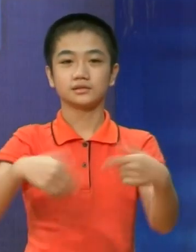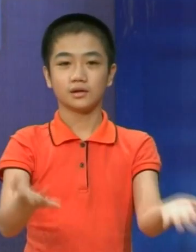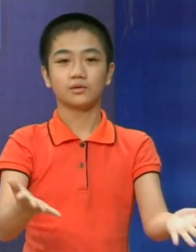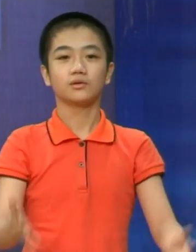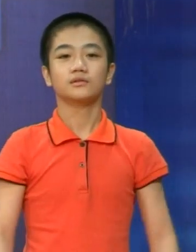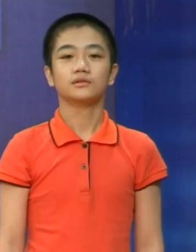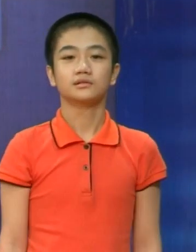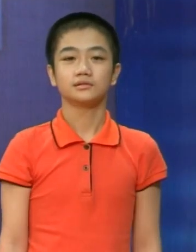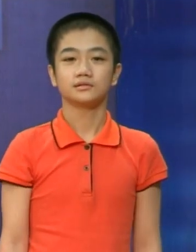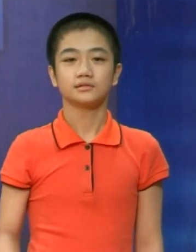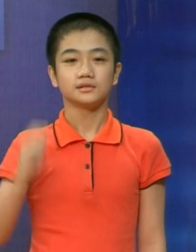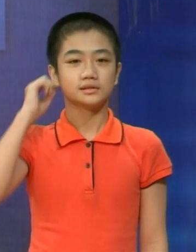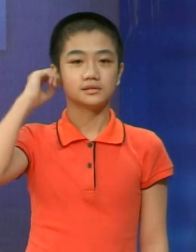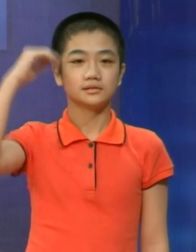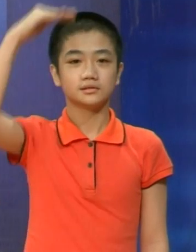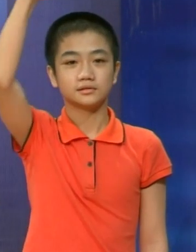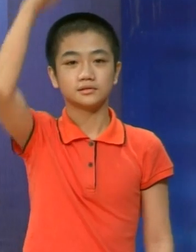Theo bạn người chị trong tình huống vừa rồi là người như thế nào